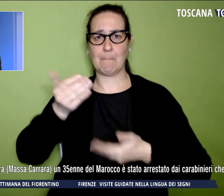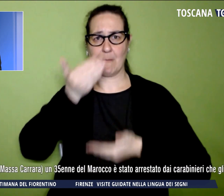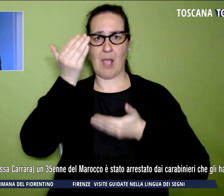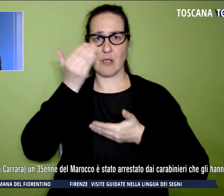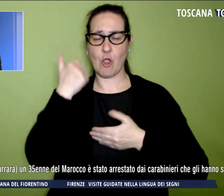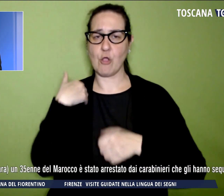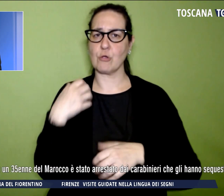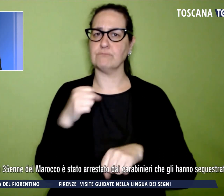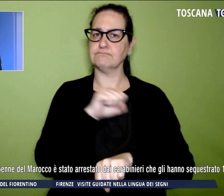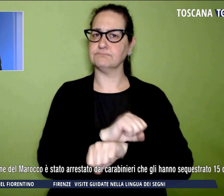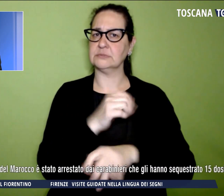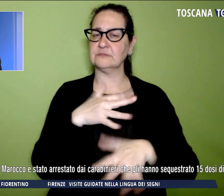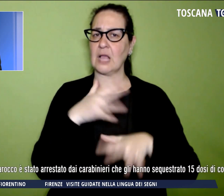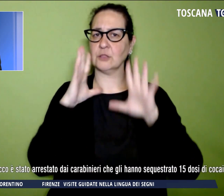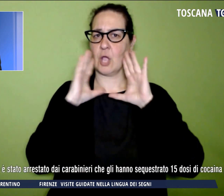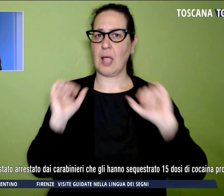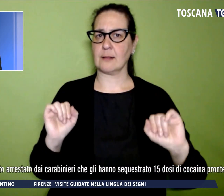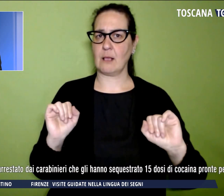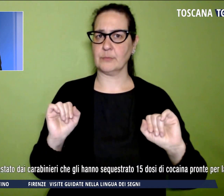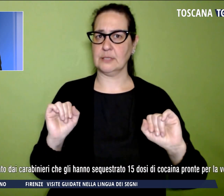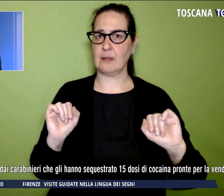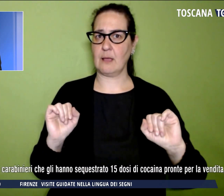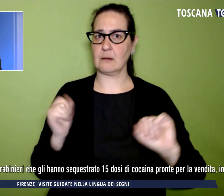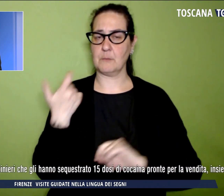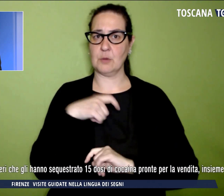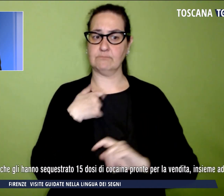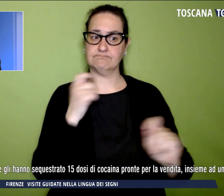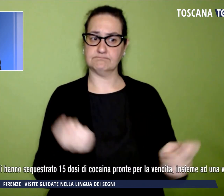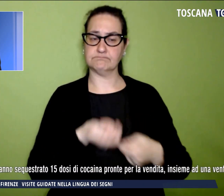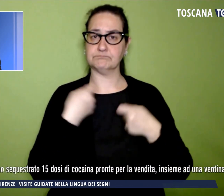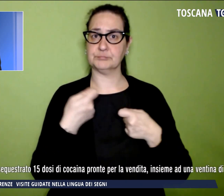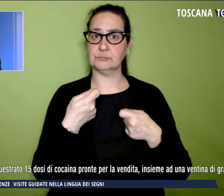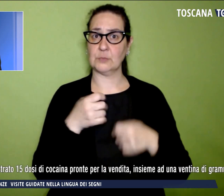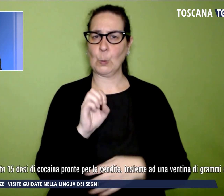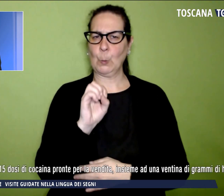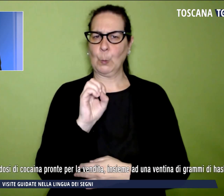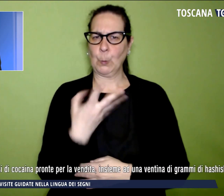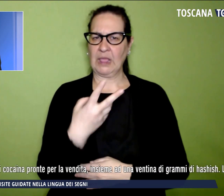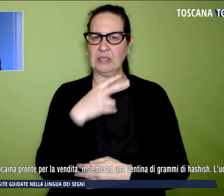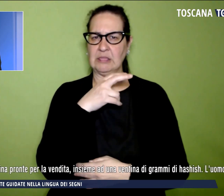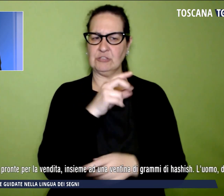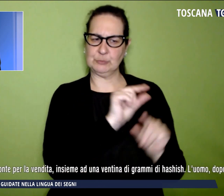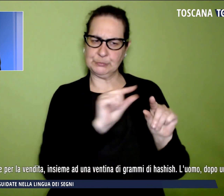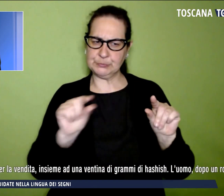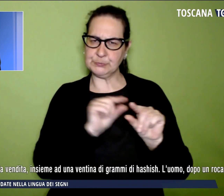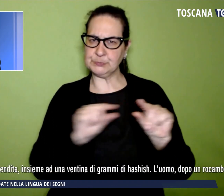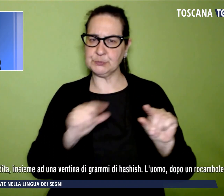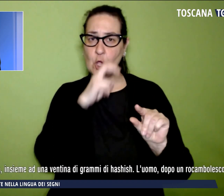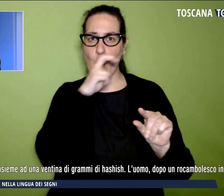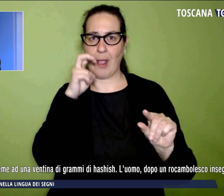carabinieri che gli hanno sequestrato 15 dosi di cocaina pronte per la vendita